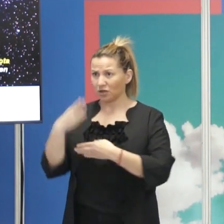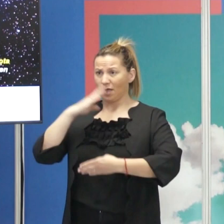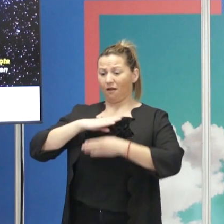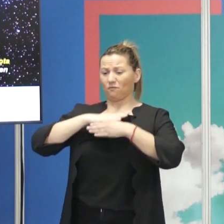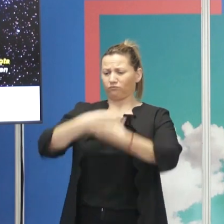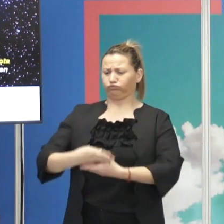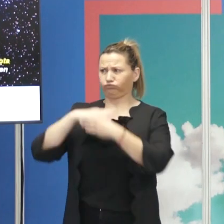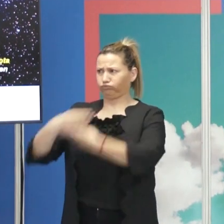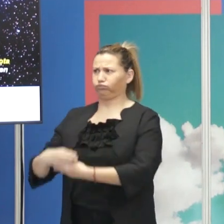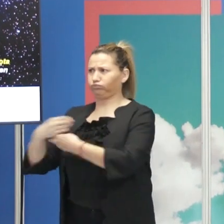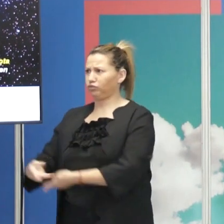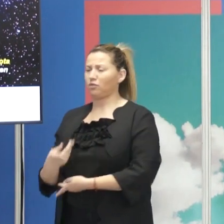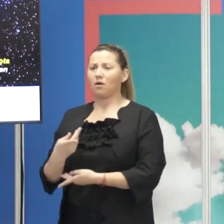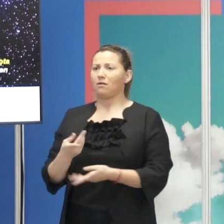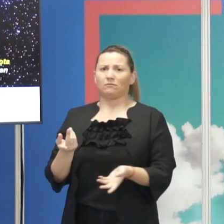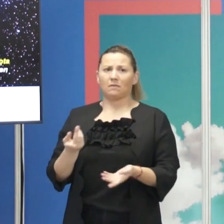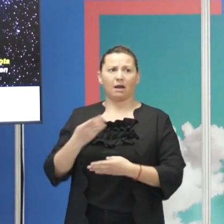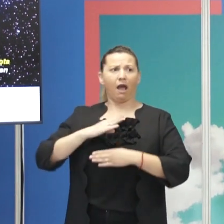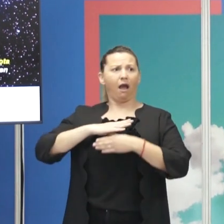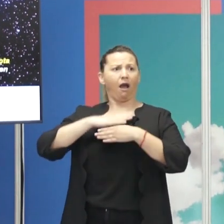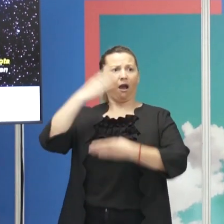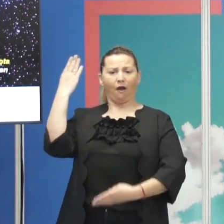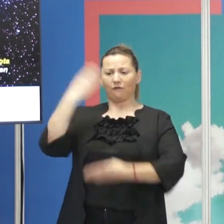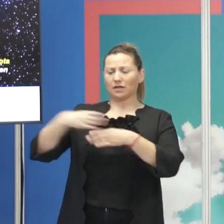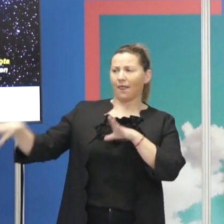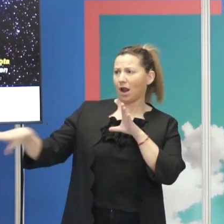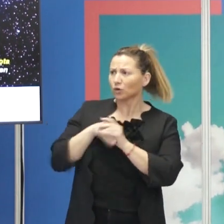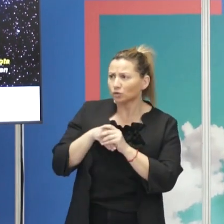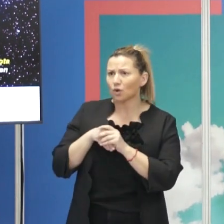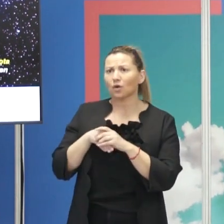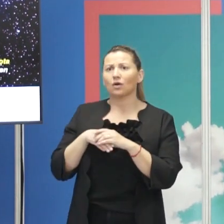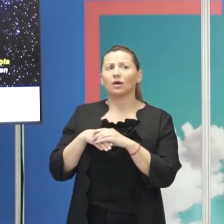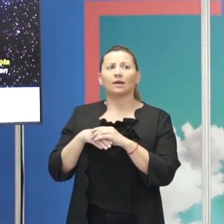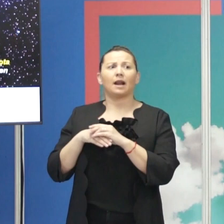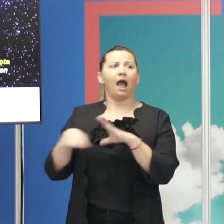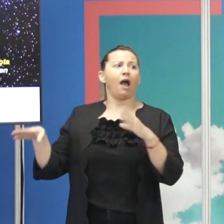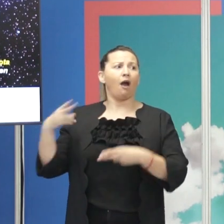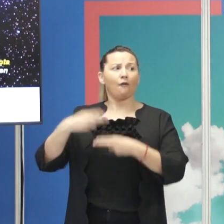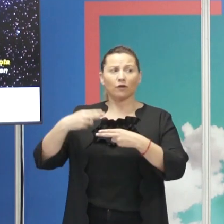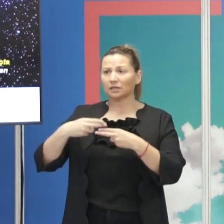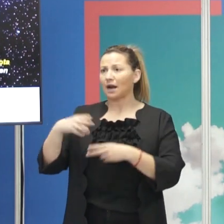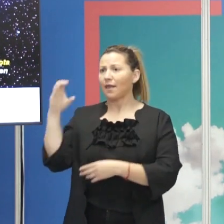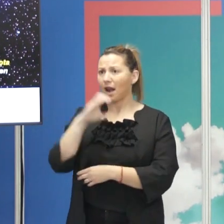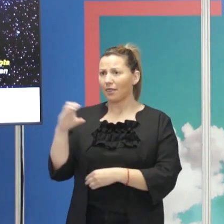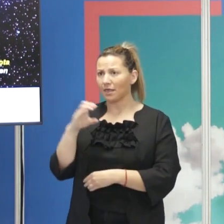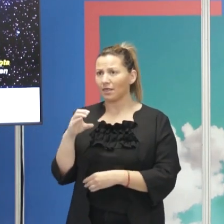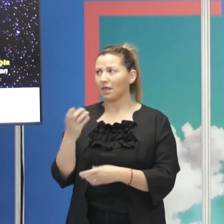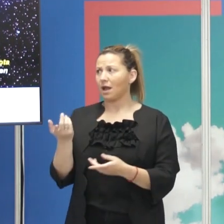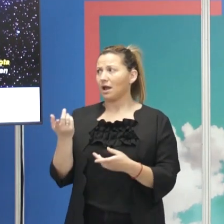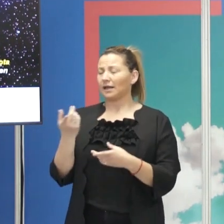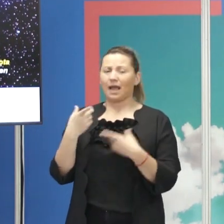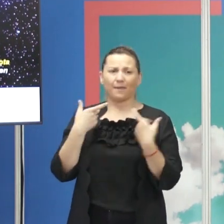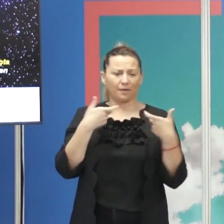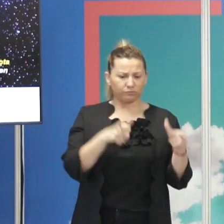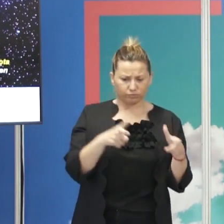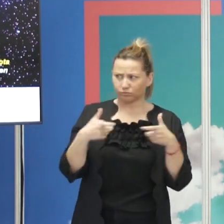enseñar a dónde están. La frontera de la inclusión, la frontera de las ciencias, que a veces lo metemos todo en compartimentos